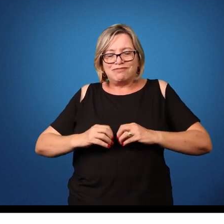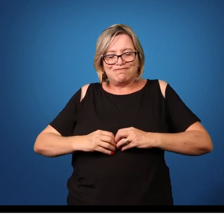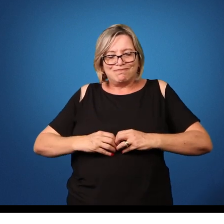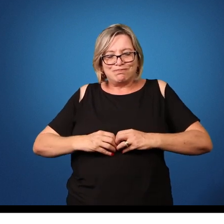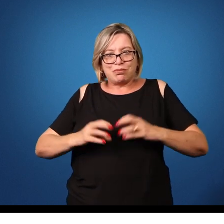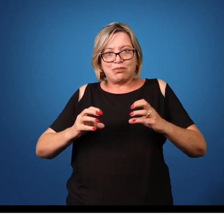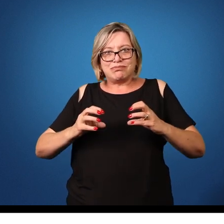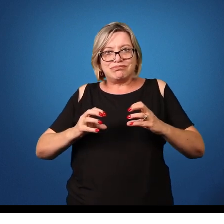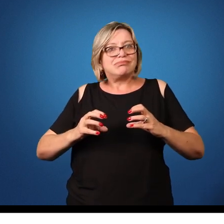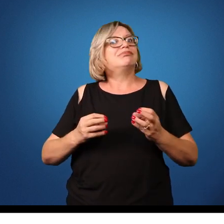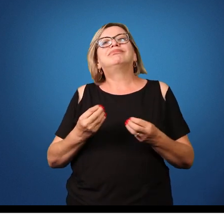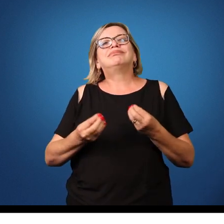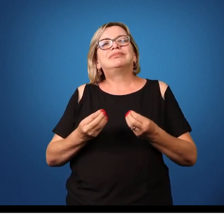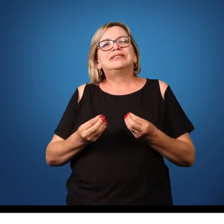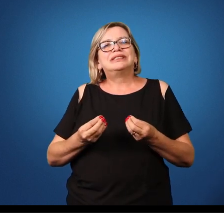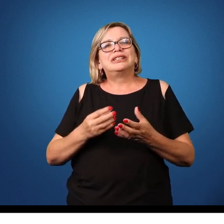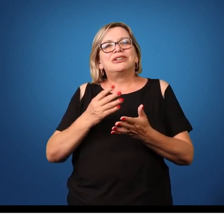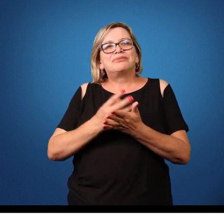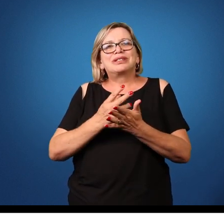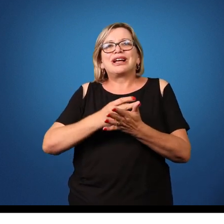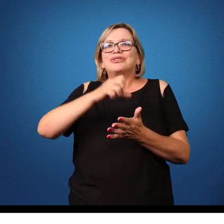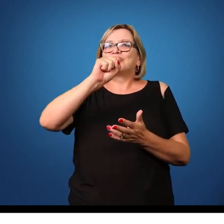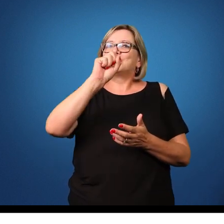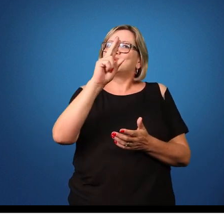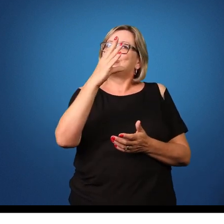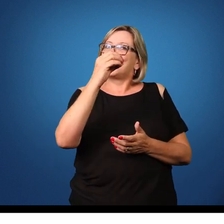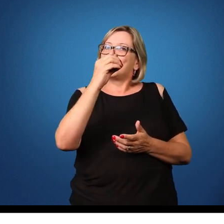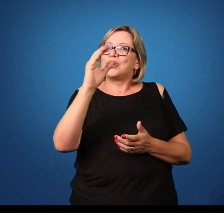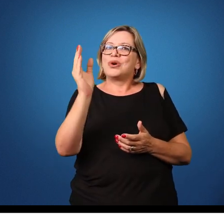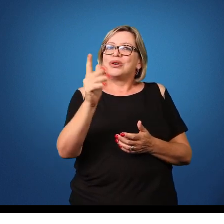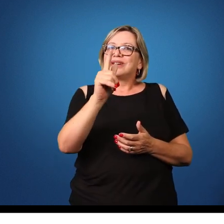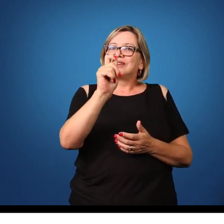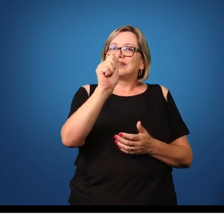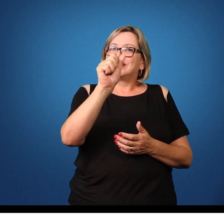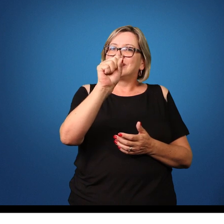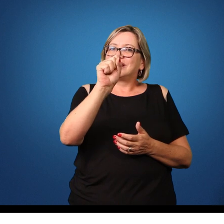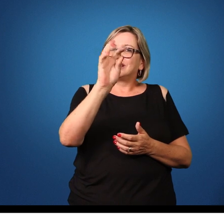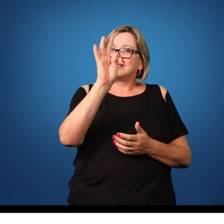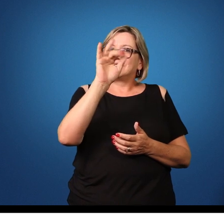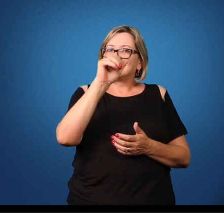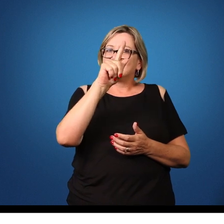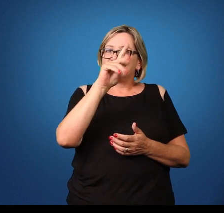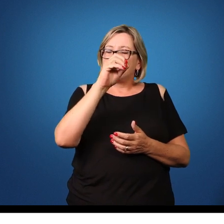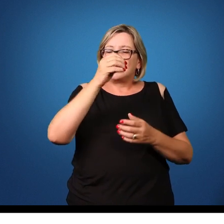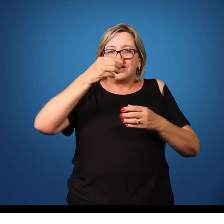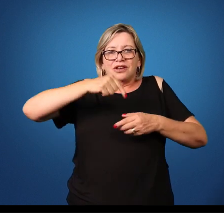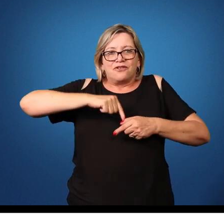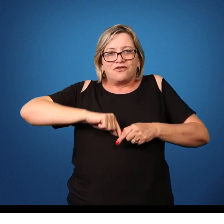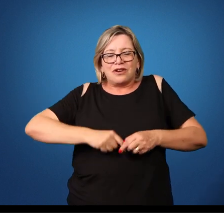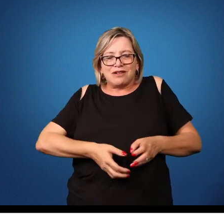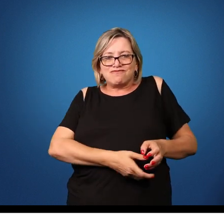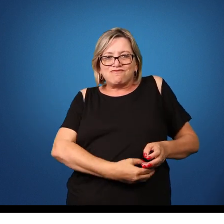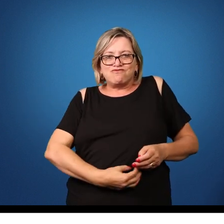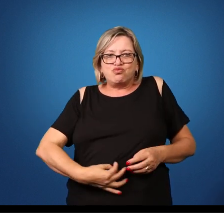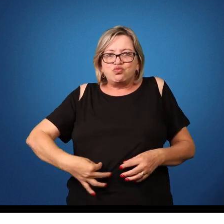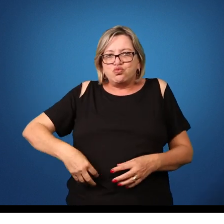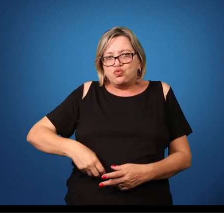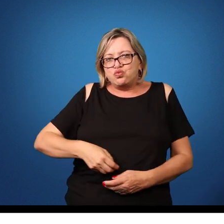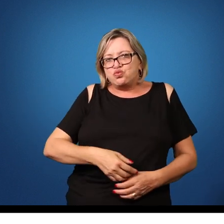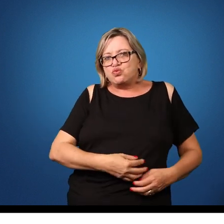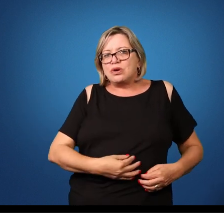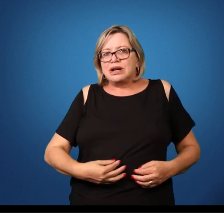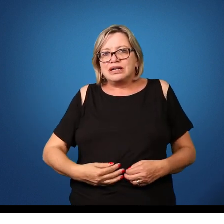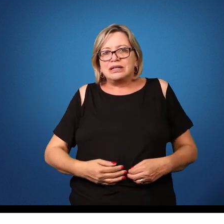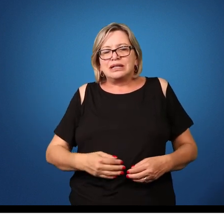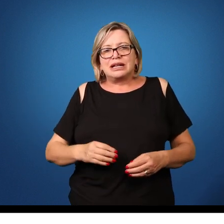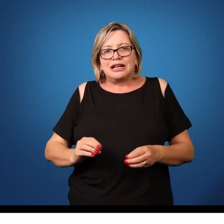do ovo, por conta do suco gástrico e migra para o intestino delgado. Nesse local, ela